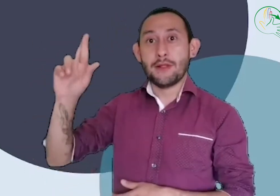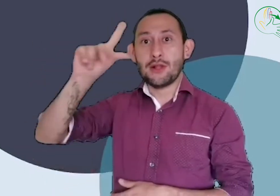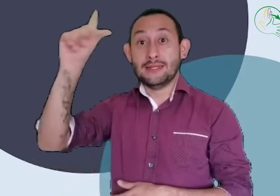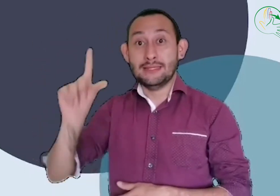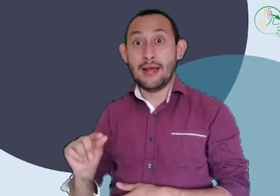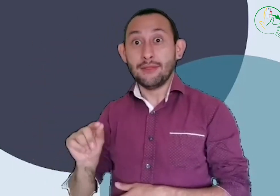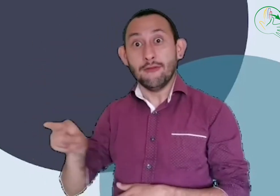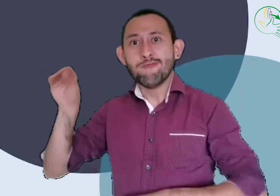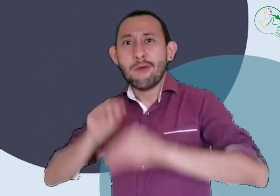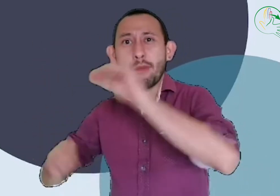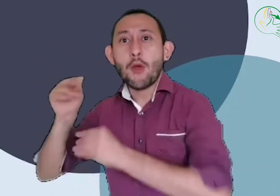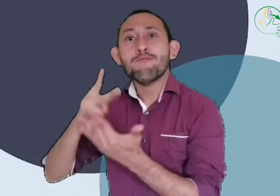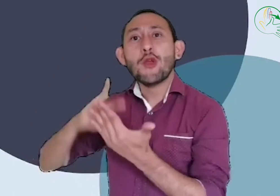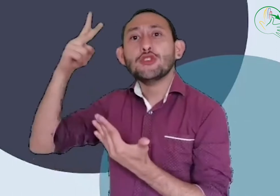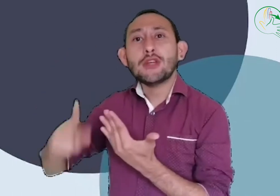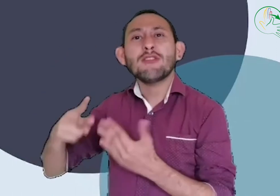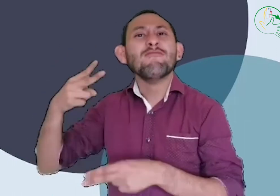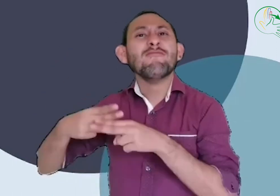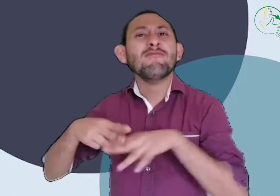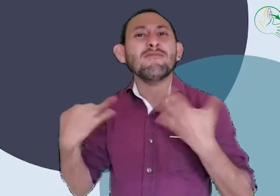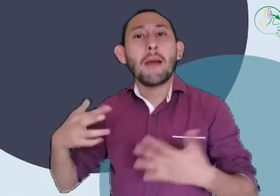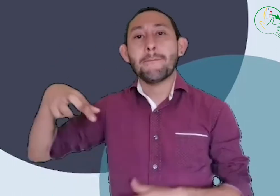y pertenezco al proyecto de La Pájara Pinta.